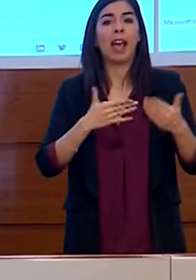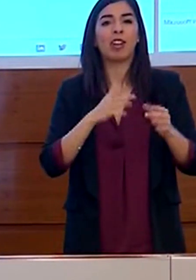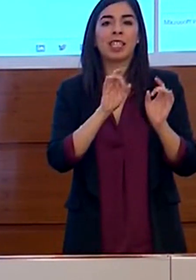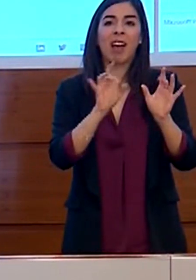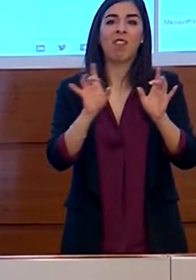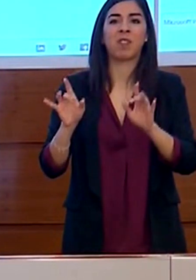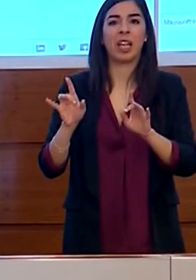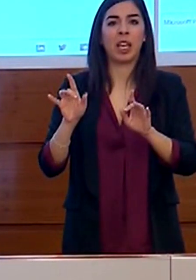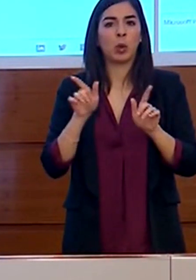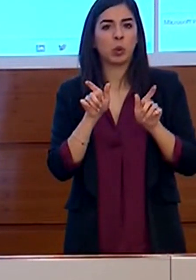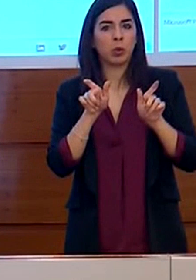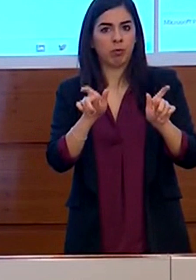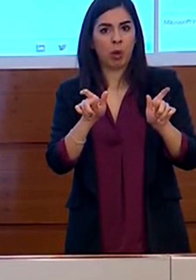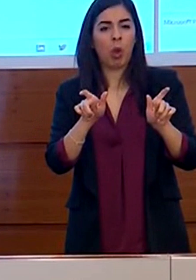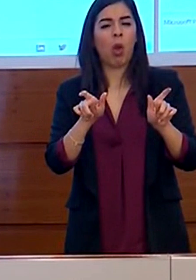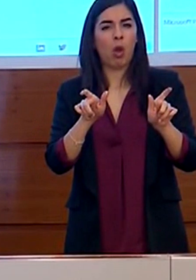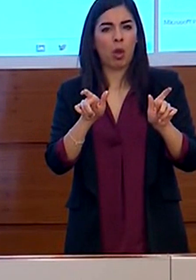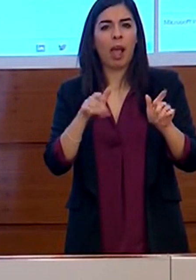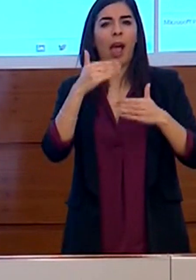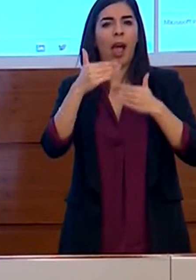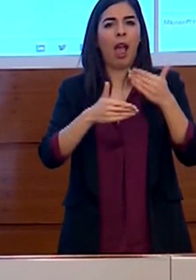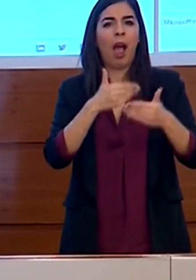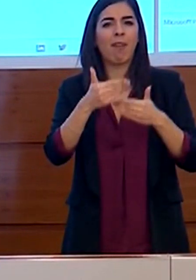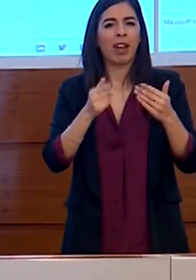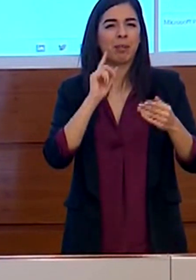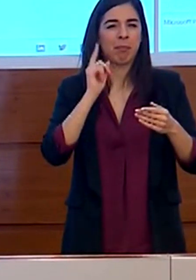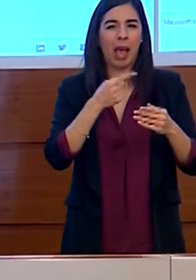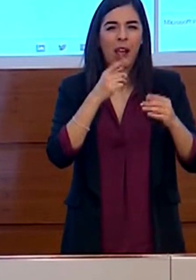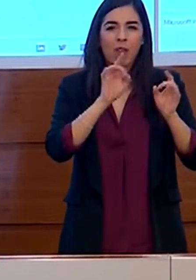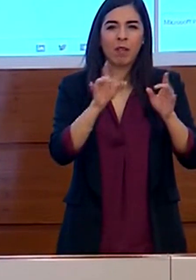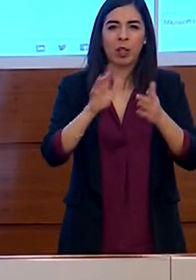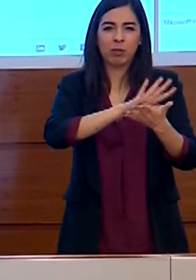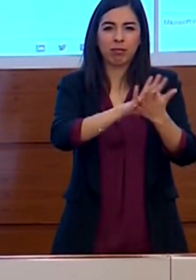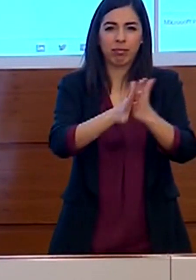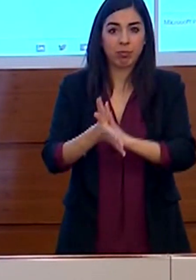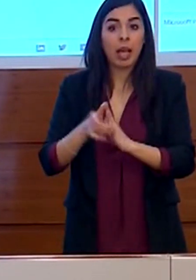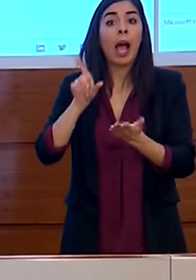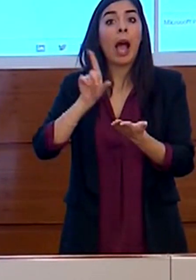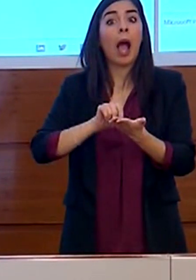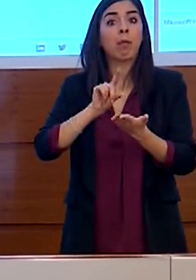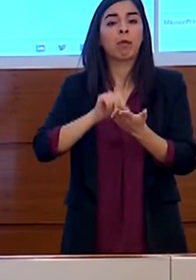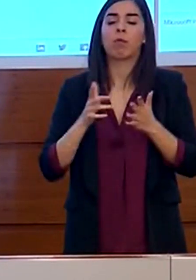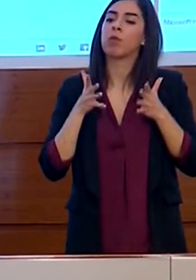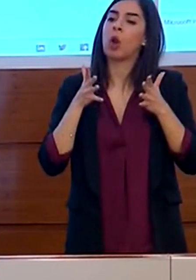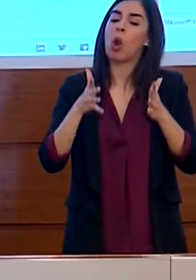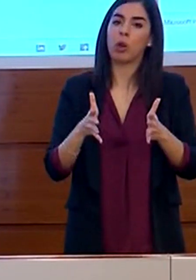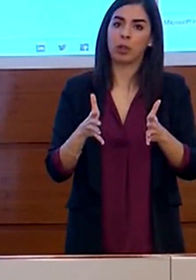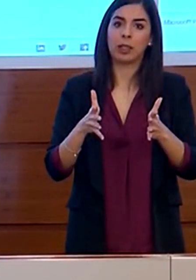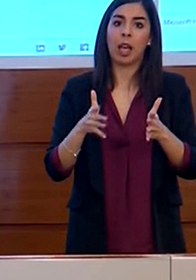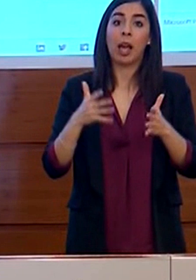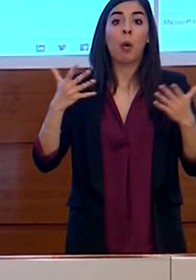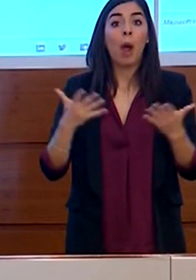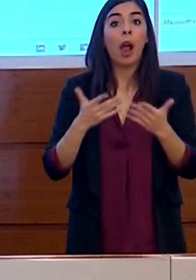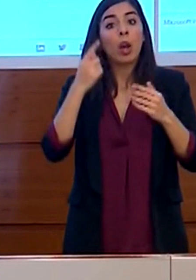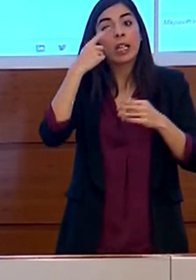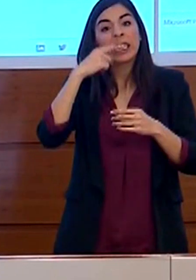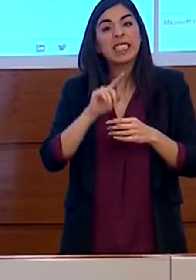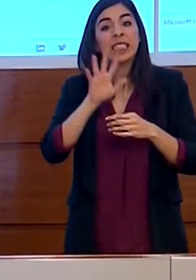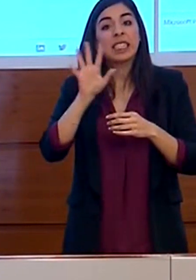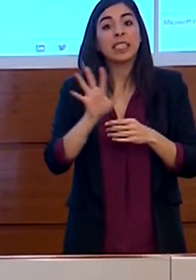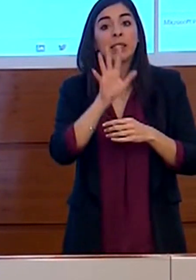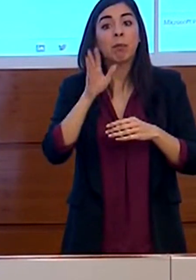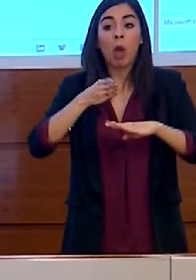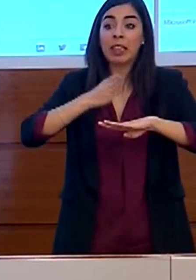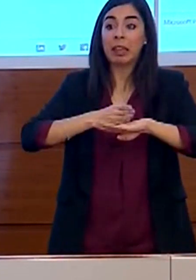definitivamente questo virus. Sarà su base volontaria e non sarà una patente né